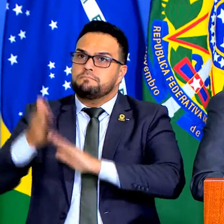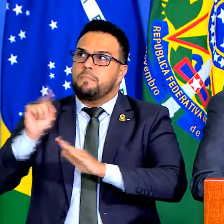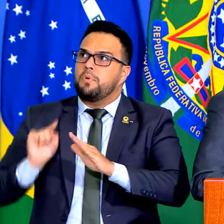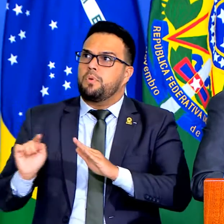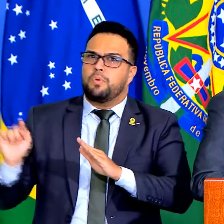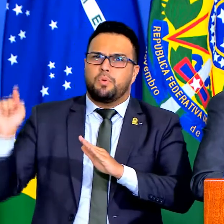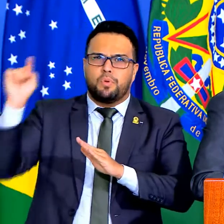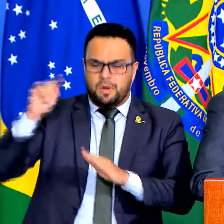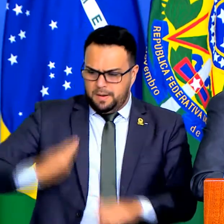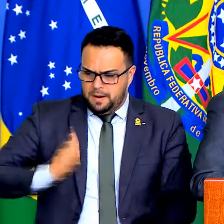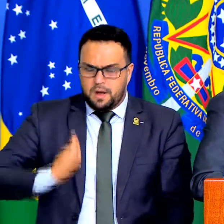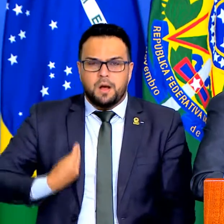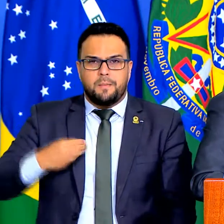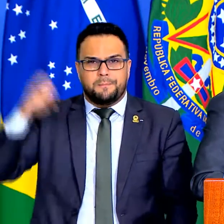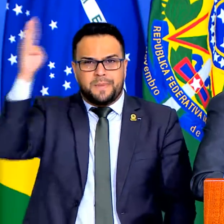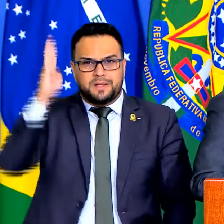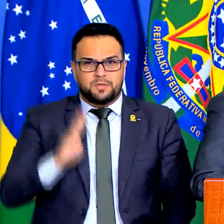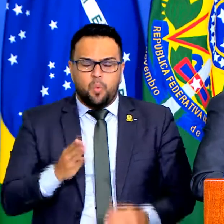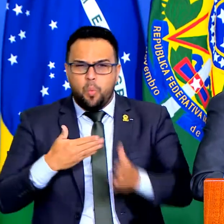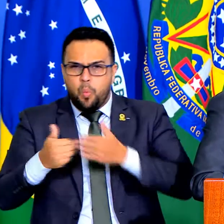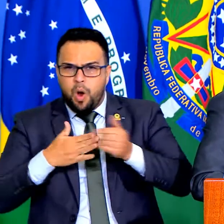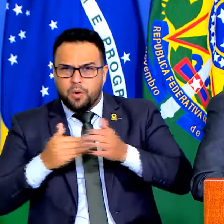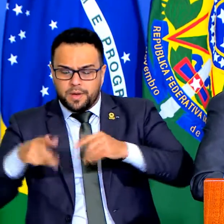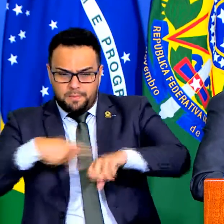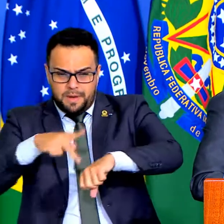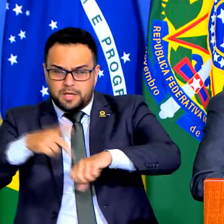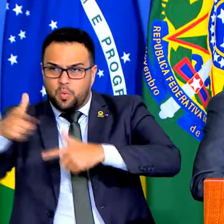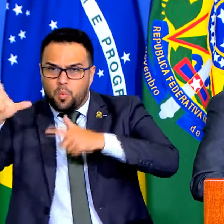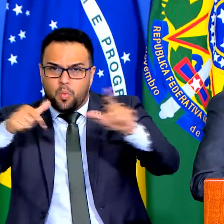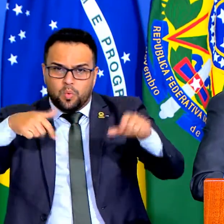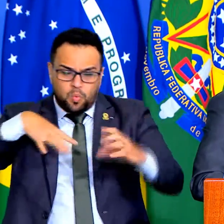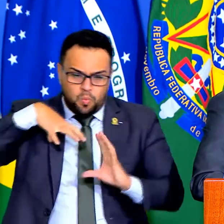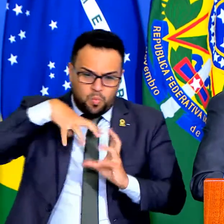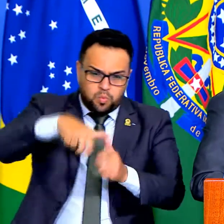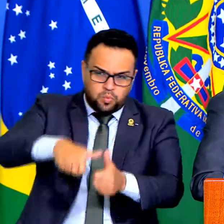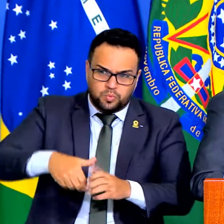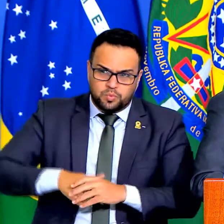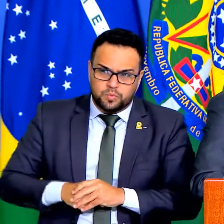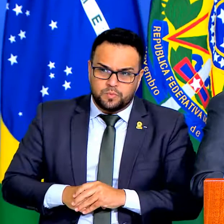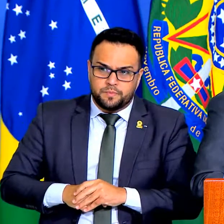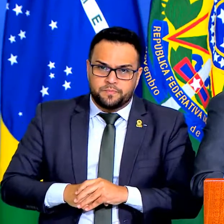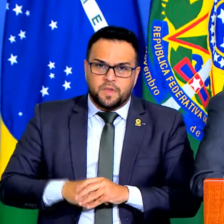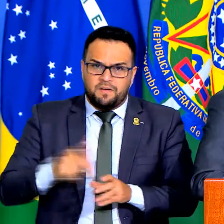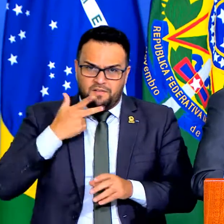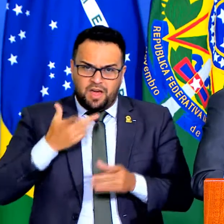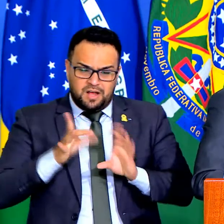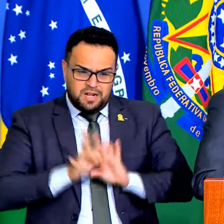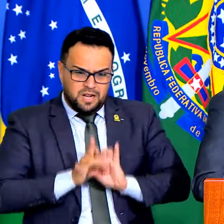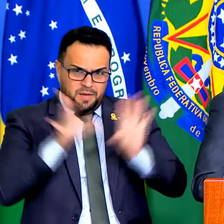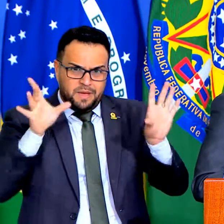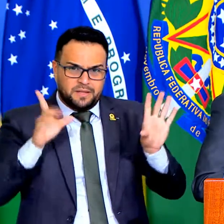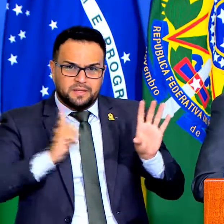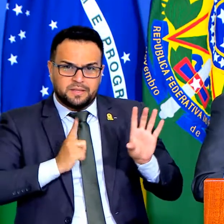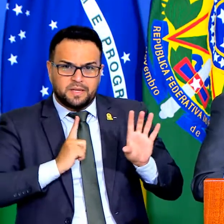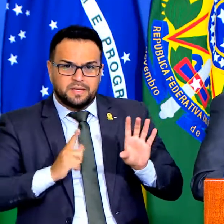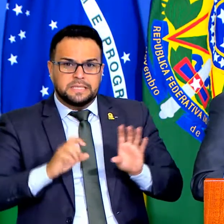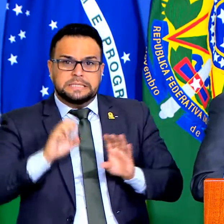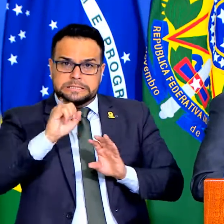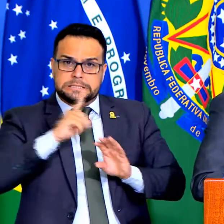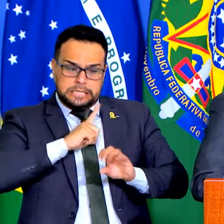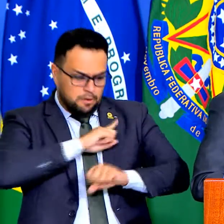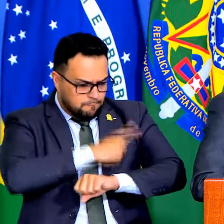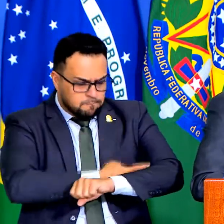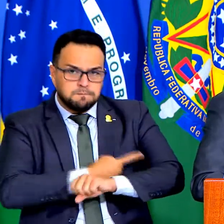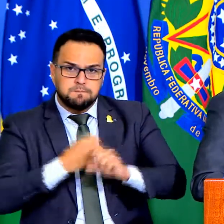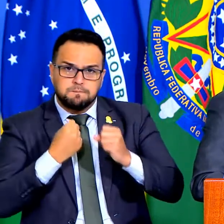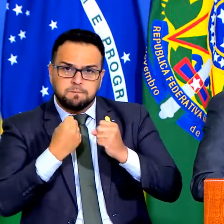é em qualquer país do mundo, quem diz se aquele povo vai ter liberdade ou não, só é quem tem força, ou não é?